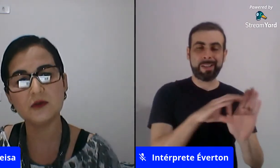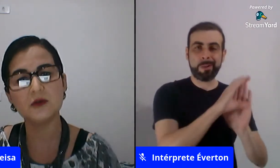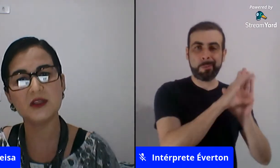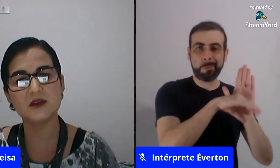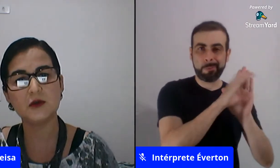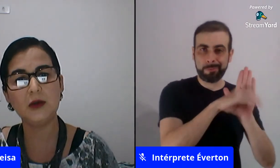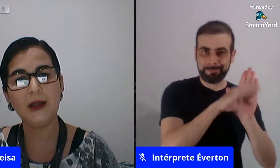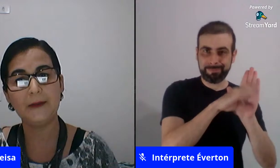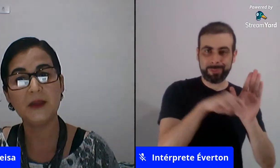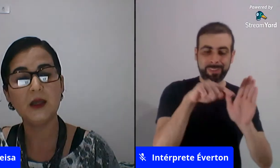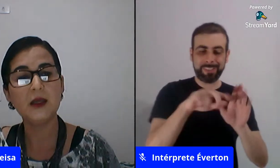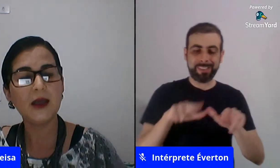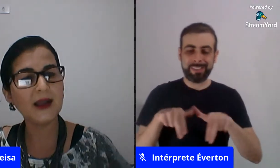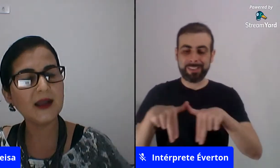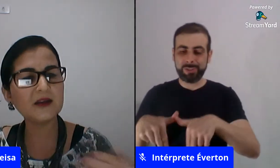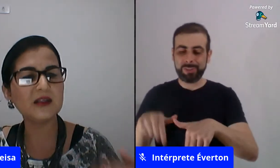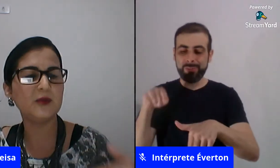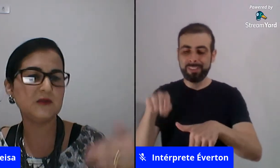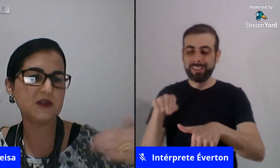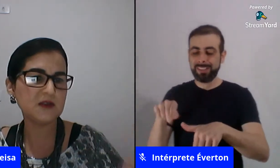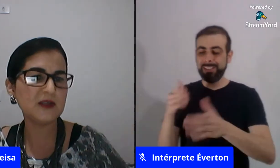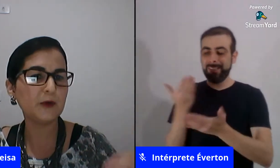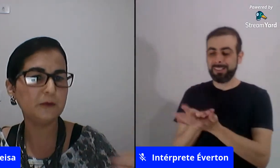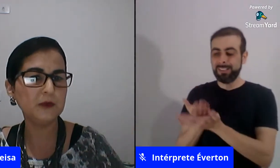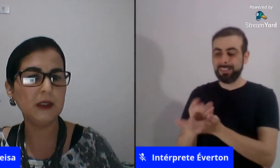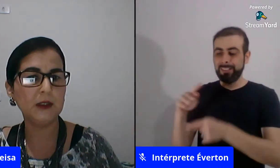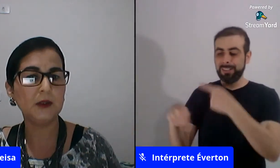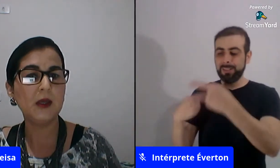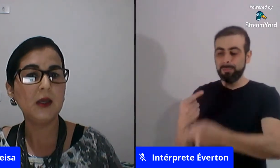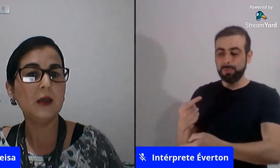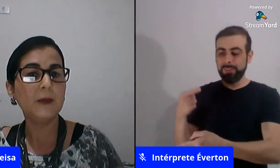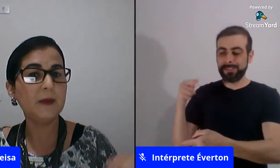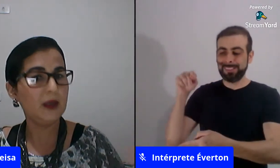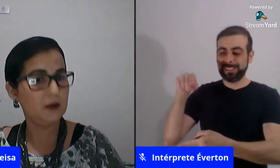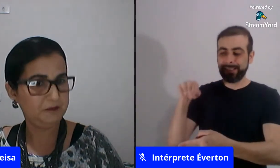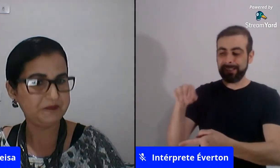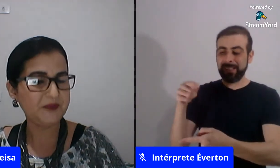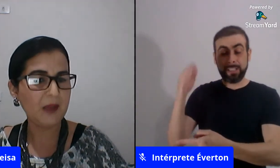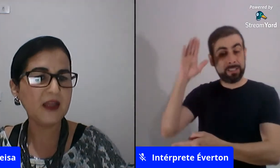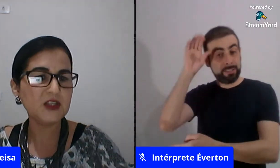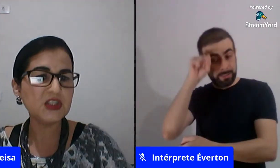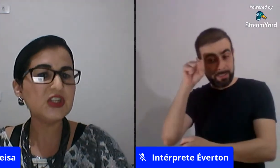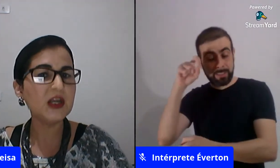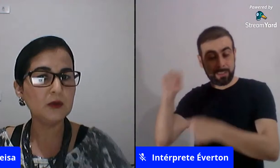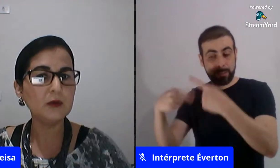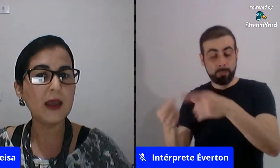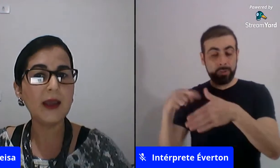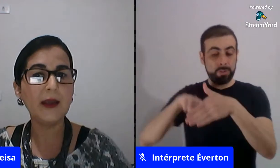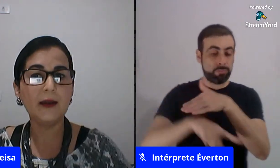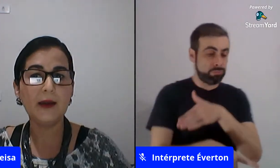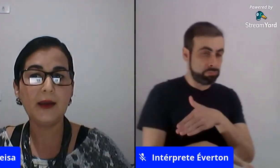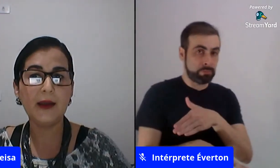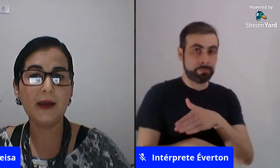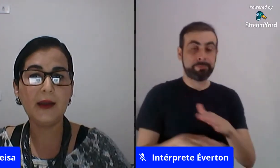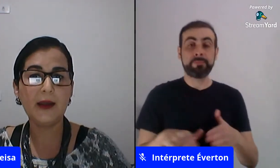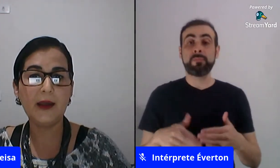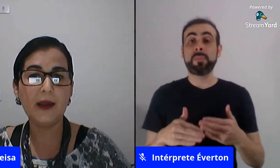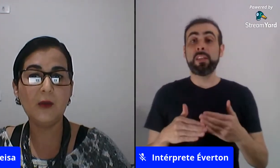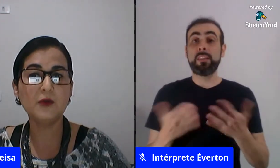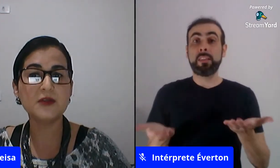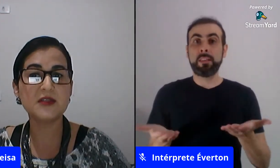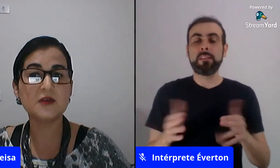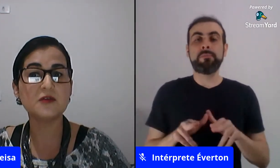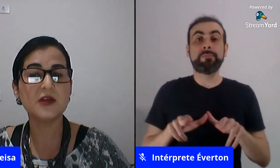sexualidade no contexto escolar é claro que depois vocês vão se aprofundando primeiro ter em mente que gênero é é